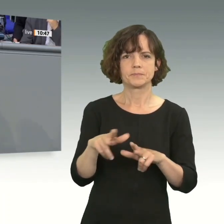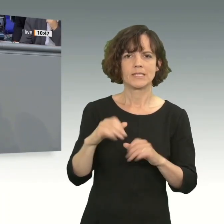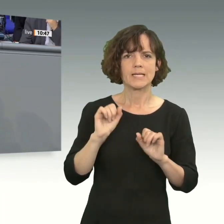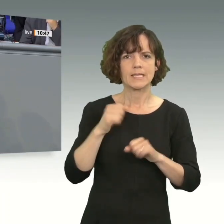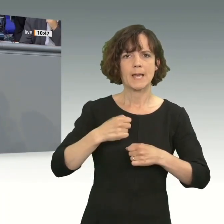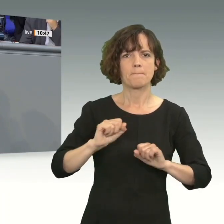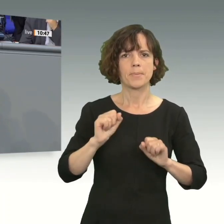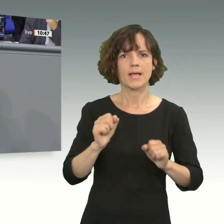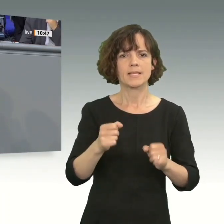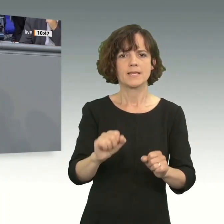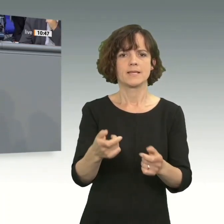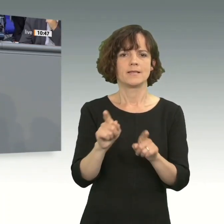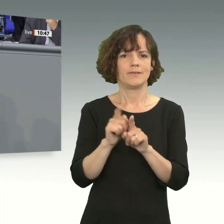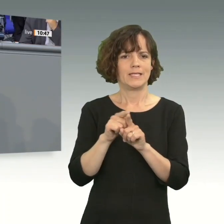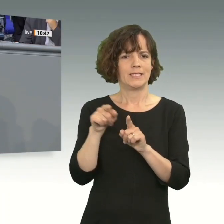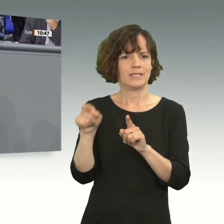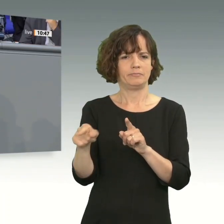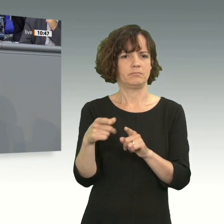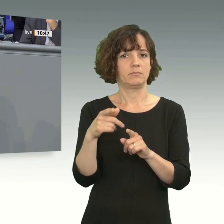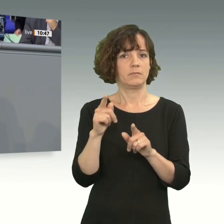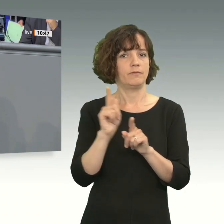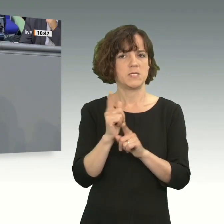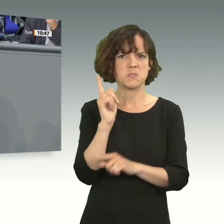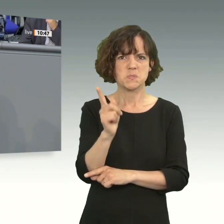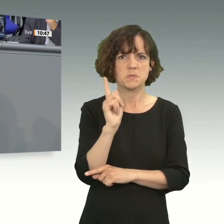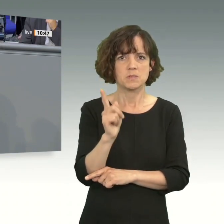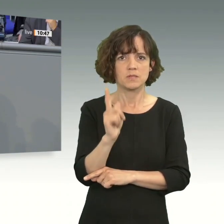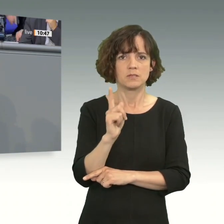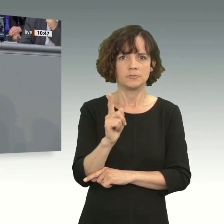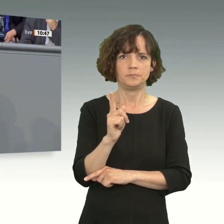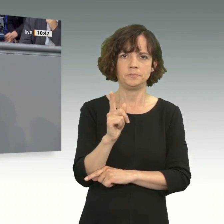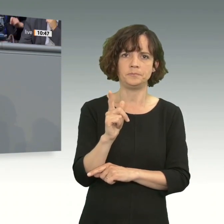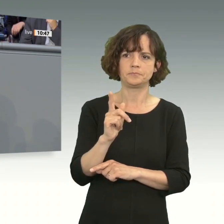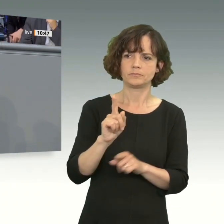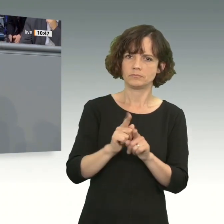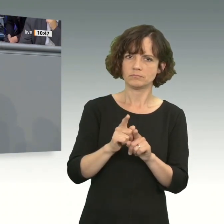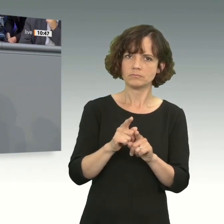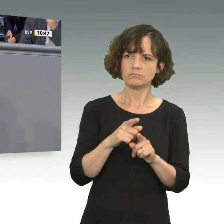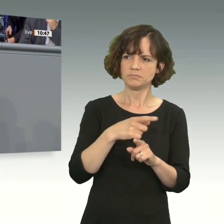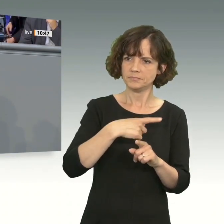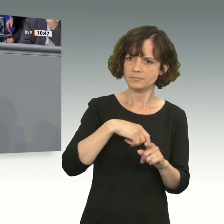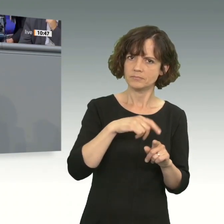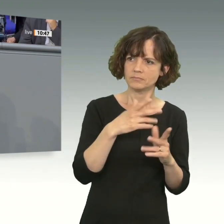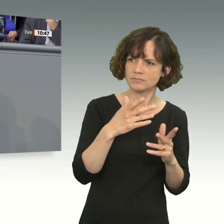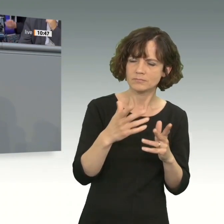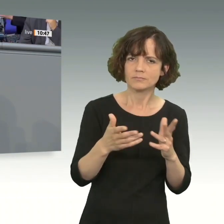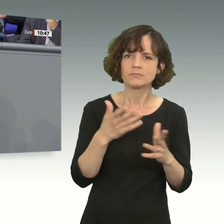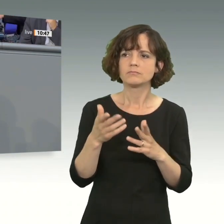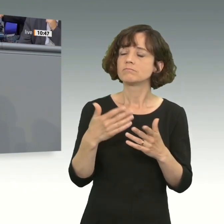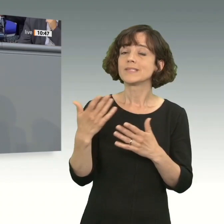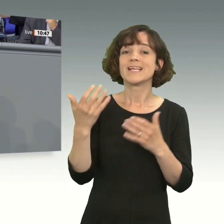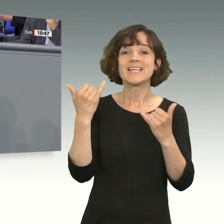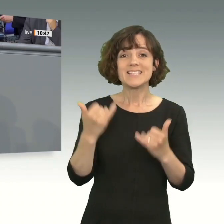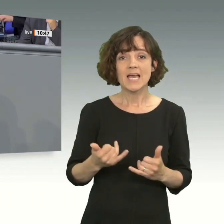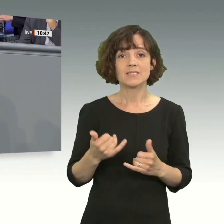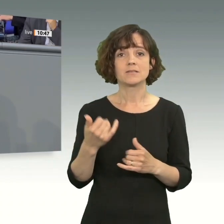Kampagnenmaschinerie. Moralisierend haben Sie so getan, als wären wir die Zugführer. Wir sind es nicht. Sie stehen